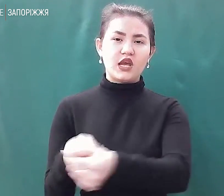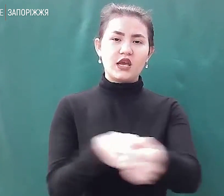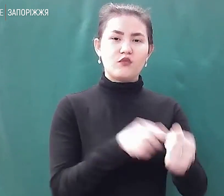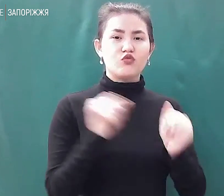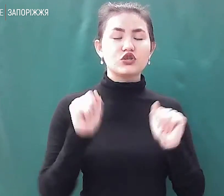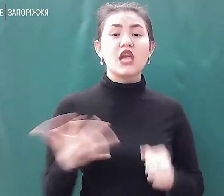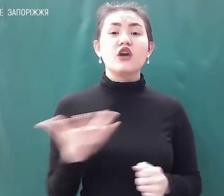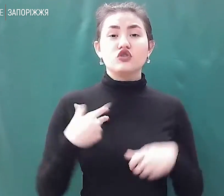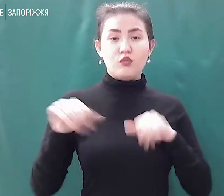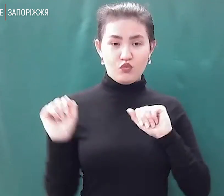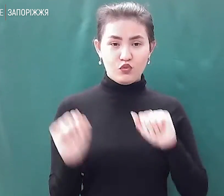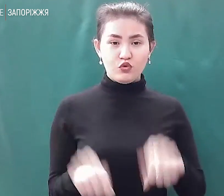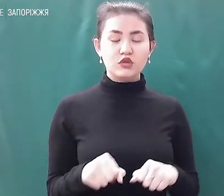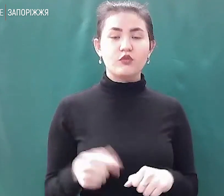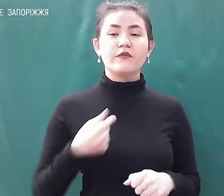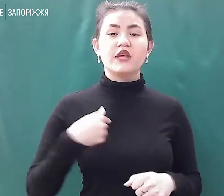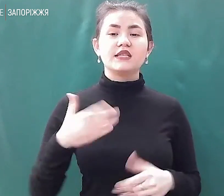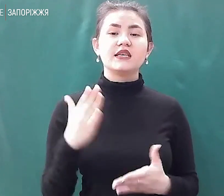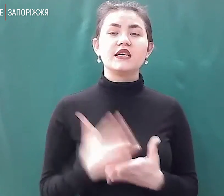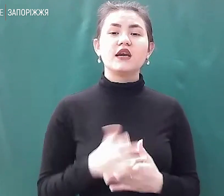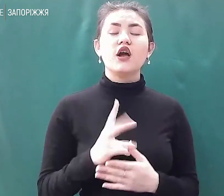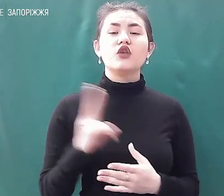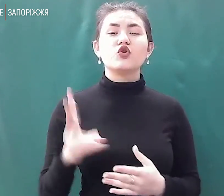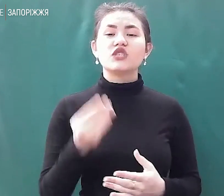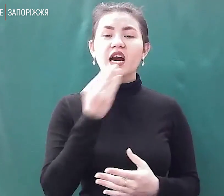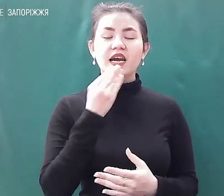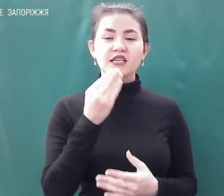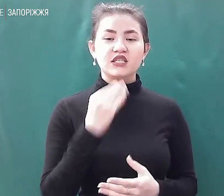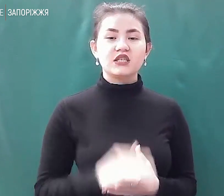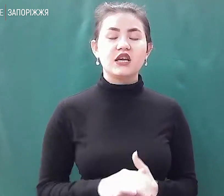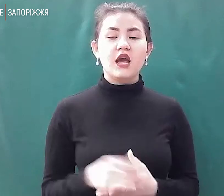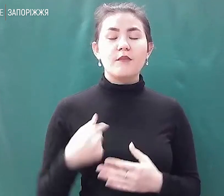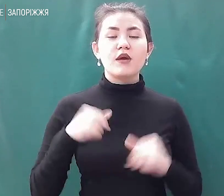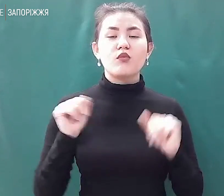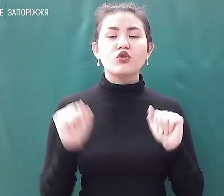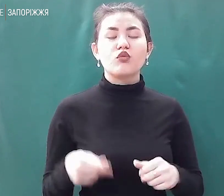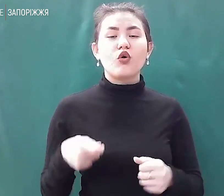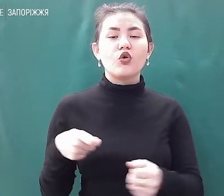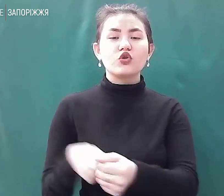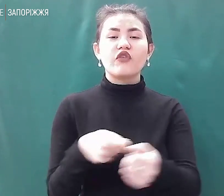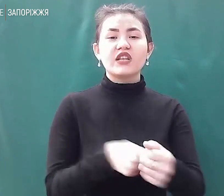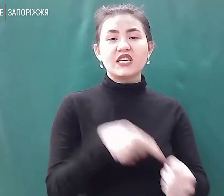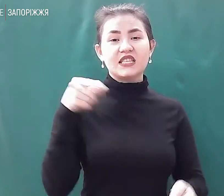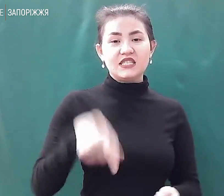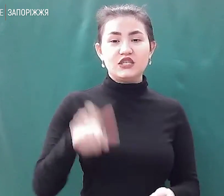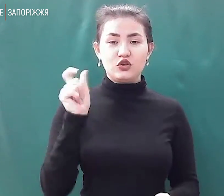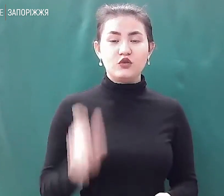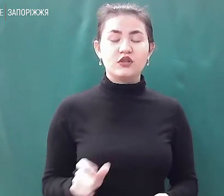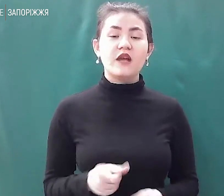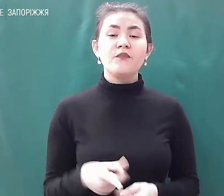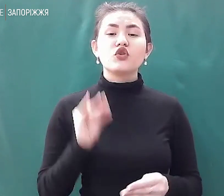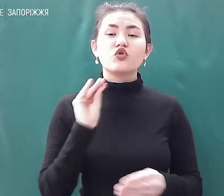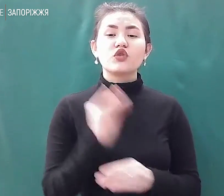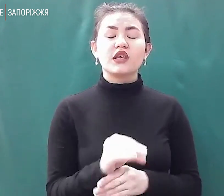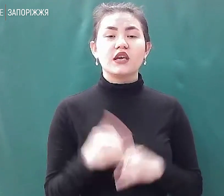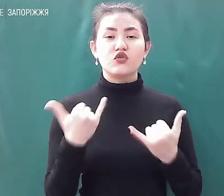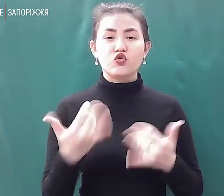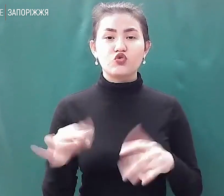якщо в нас ще будуть харчі, ми можемо наготувати тисячу. Олексій додає, нині його дружина в Мелітополі,